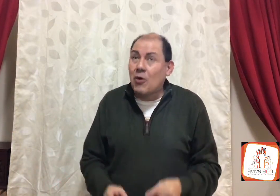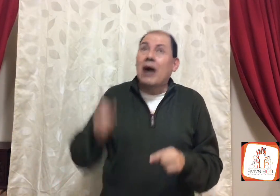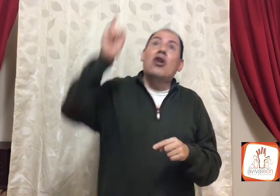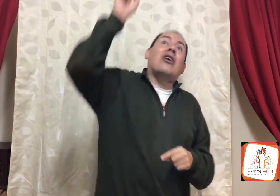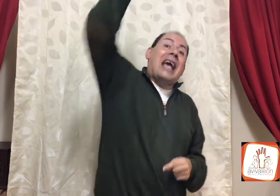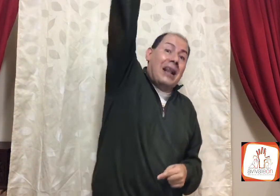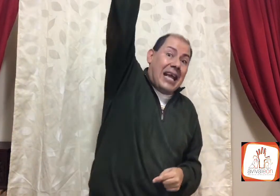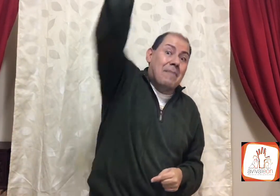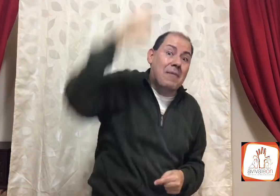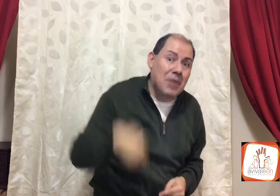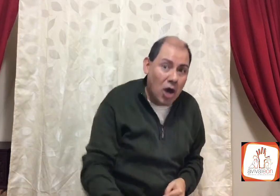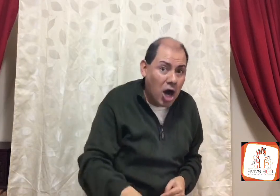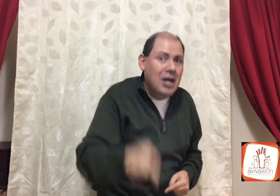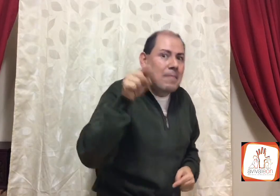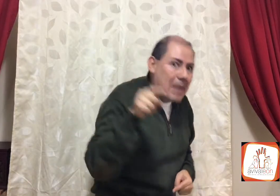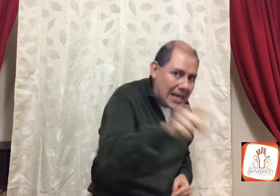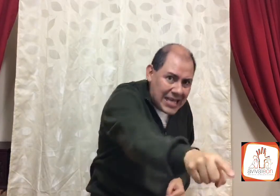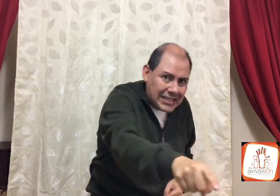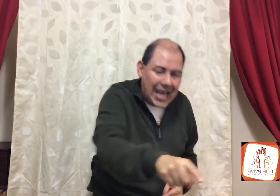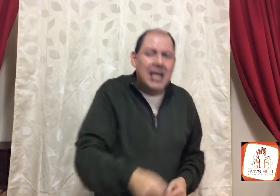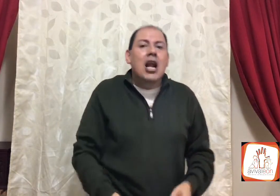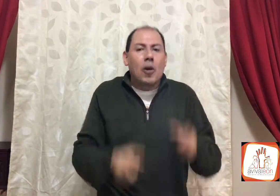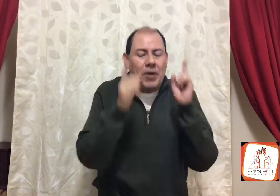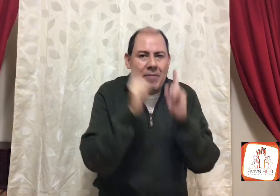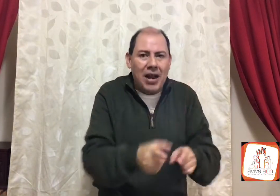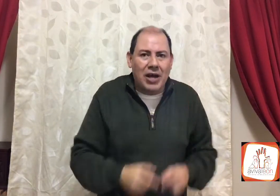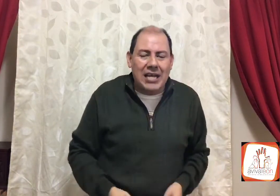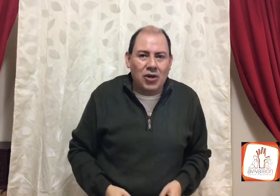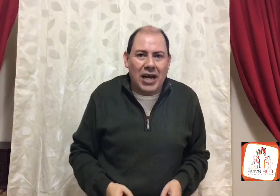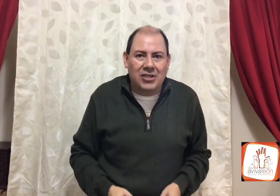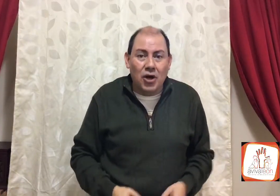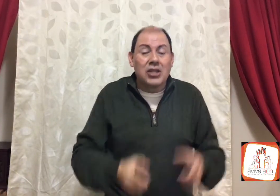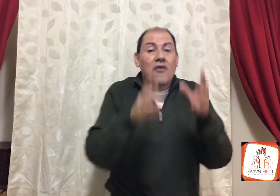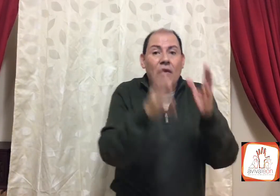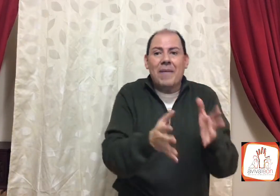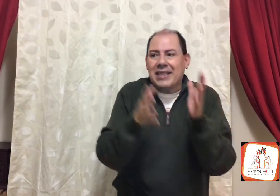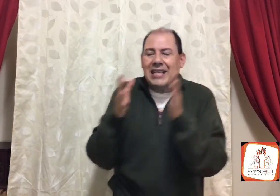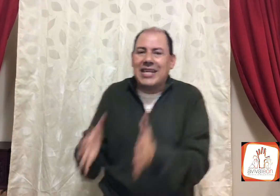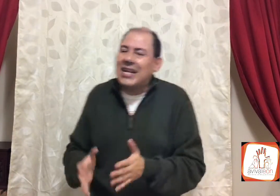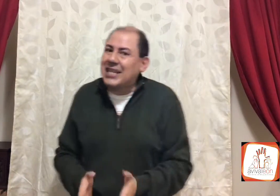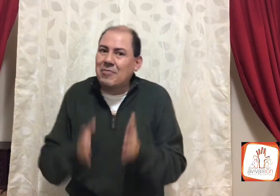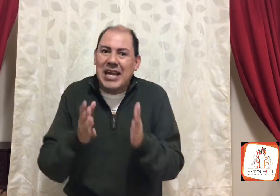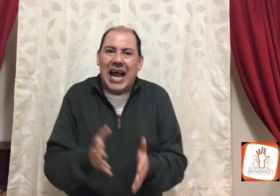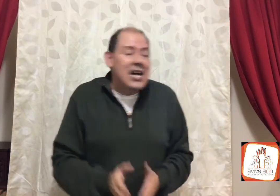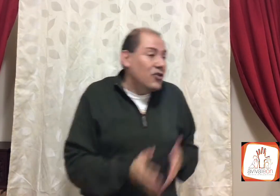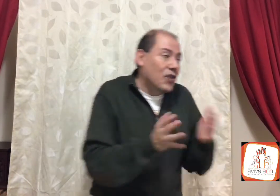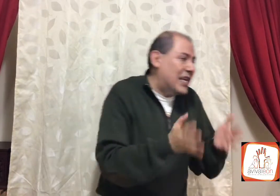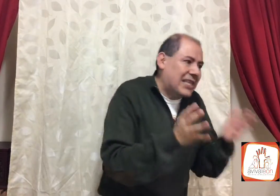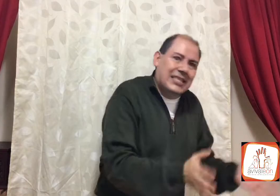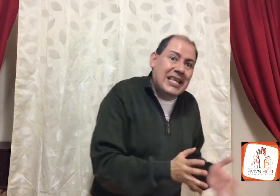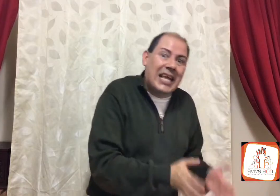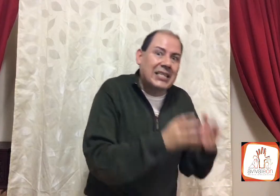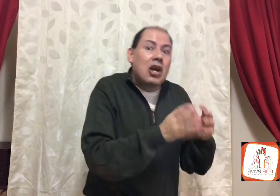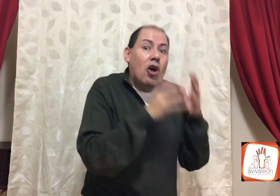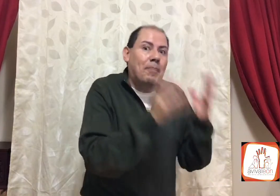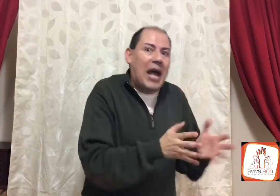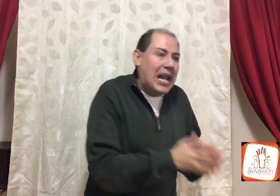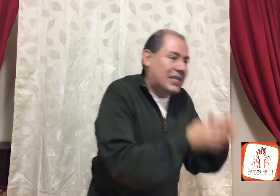hago lo que el que me envió, me dice, lo primero que hizo Jesús, fue bendecir, decir, mira, no necesitas comprar el